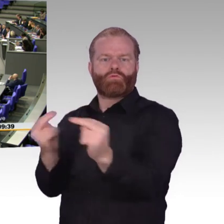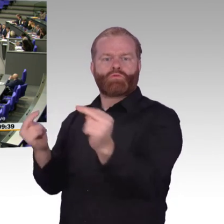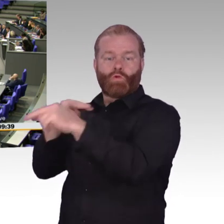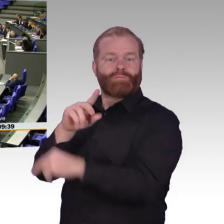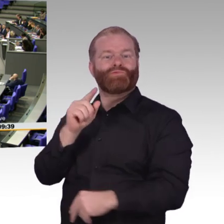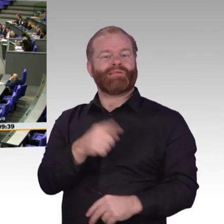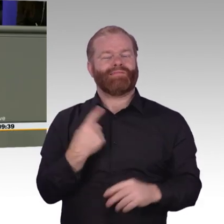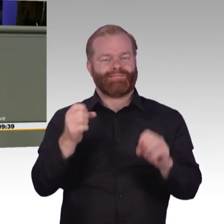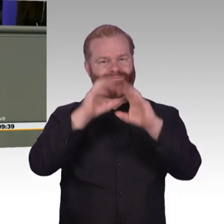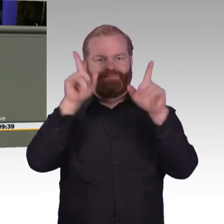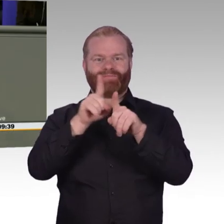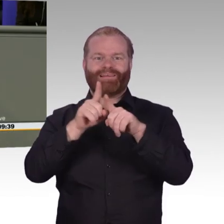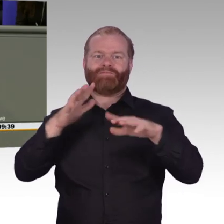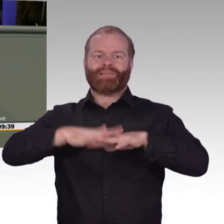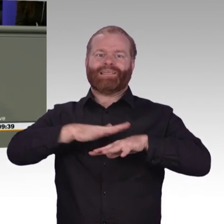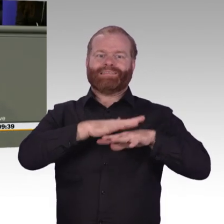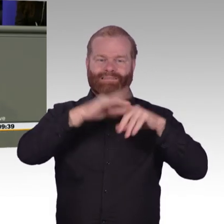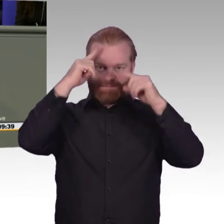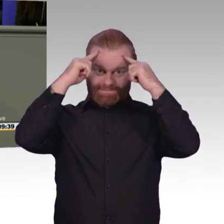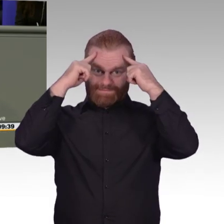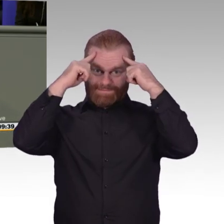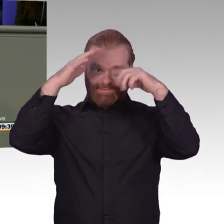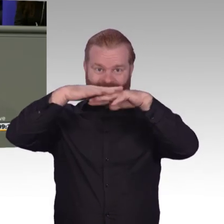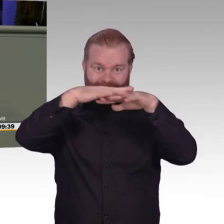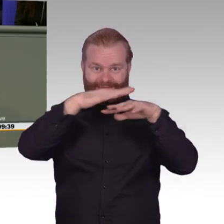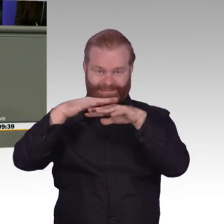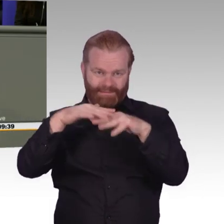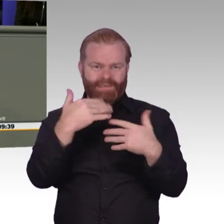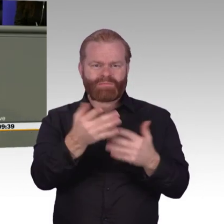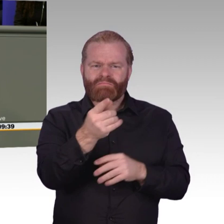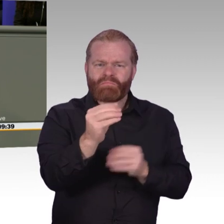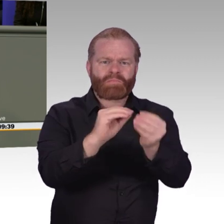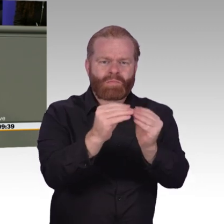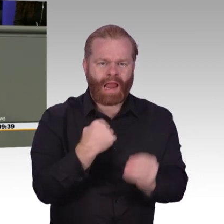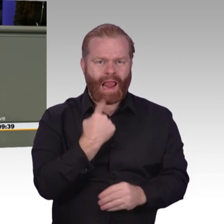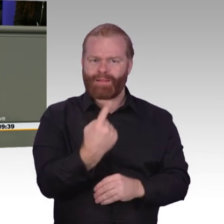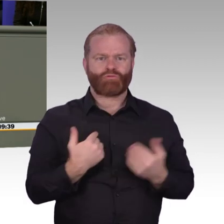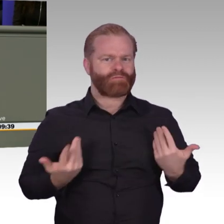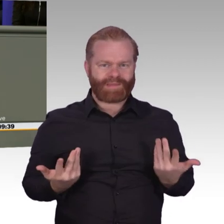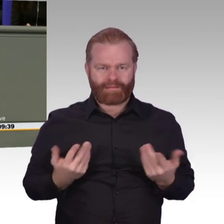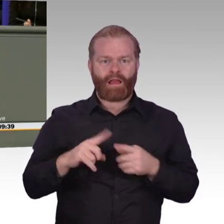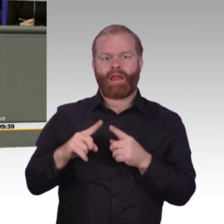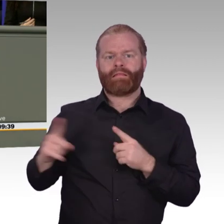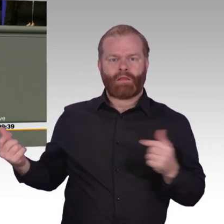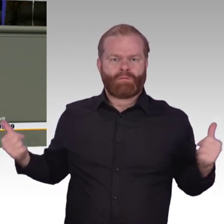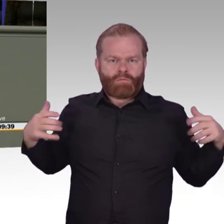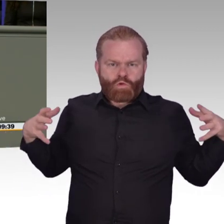Und natürlich gibt es auch noch eine Priorisierung. Schauen Sie einmal in das Handlungsfeld digitale Bildung. Da finden Sie ganz oben als